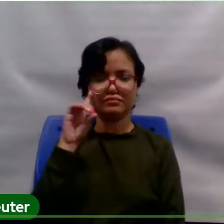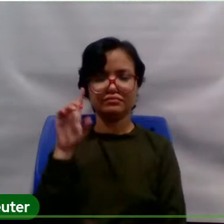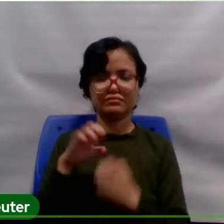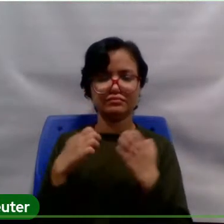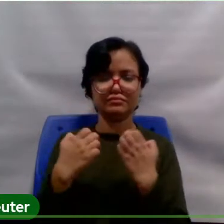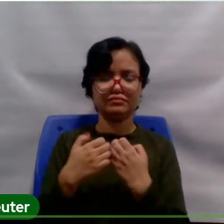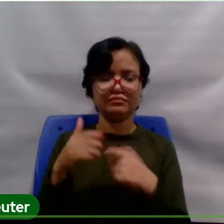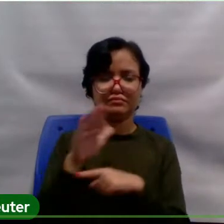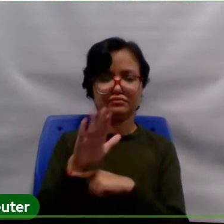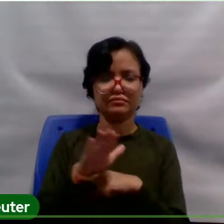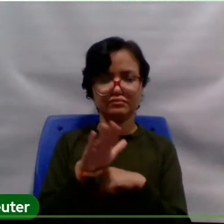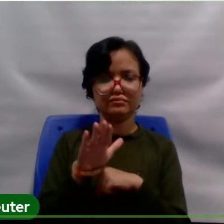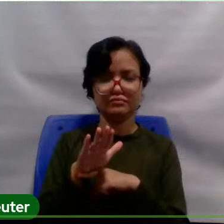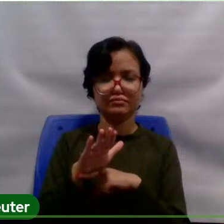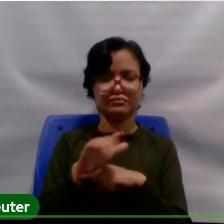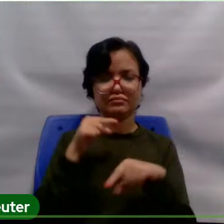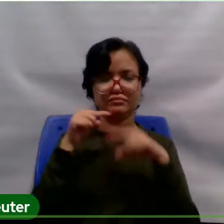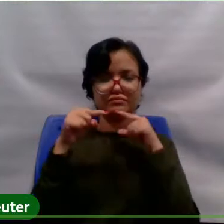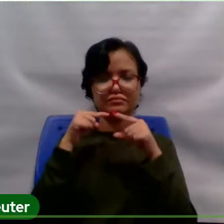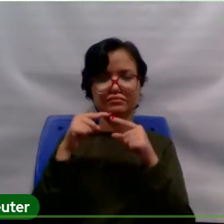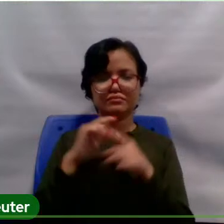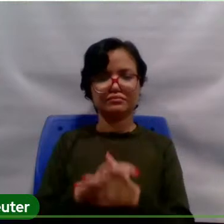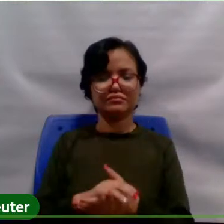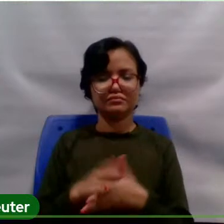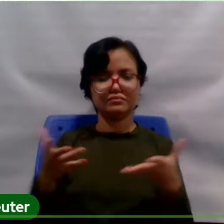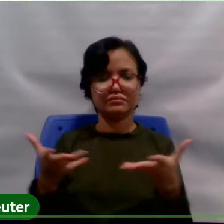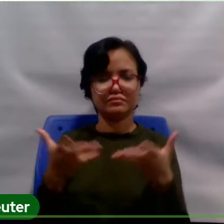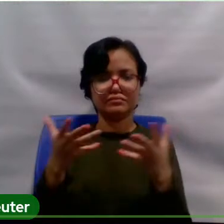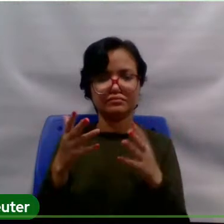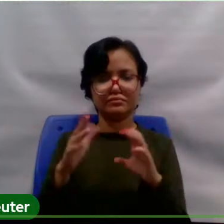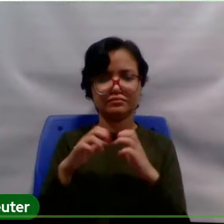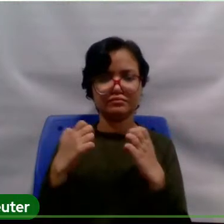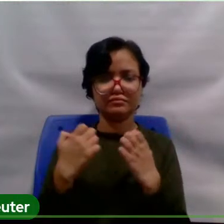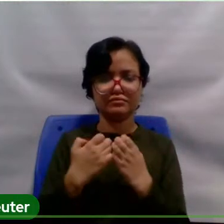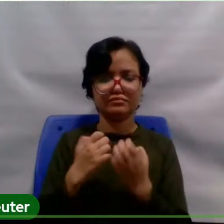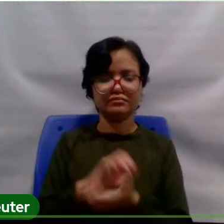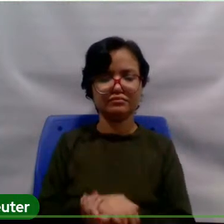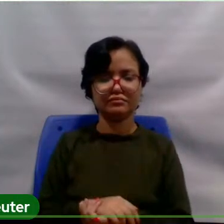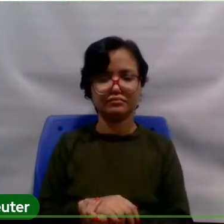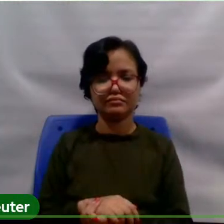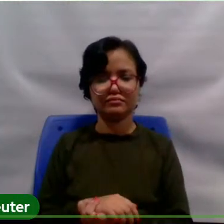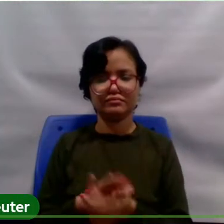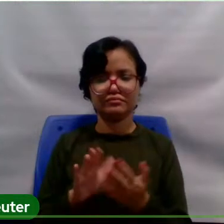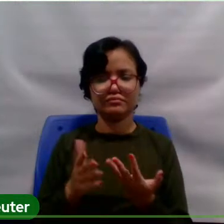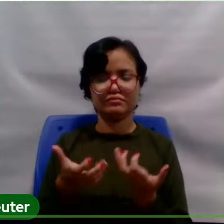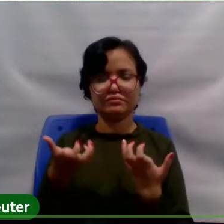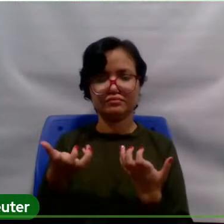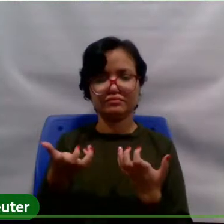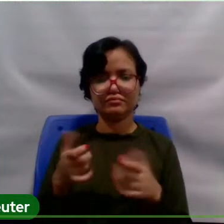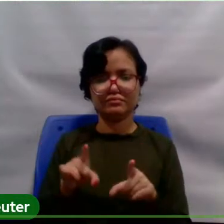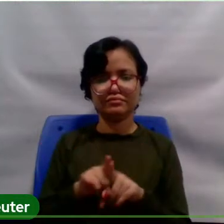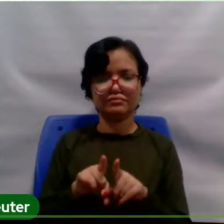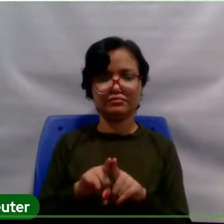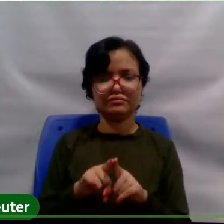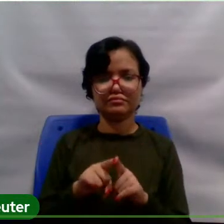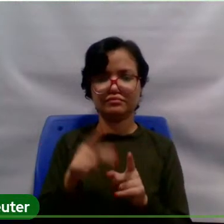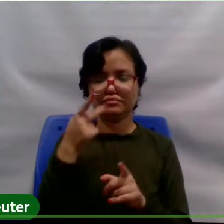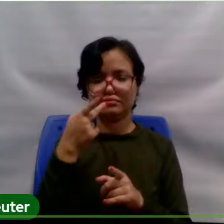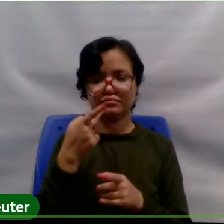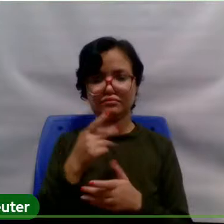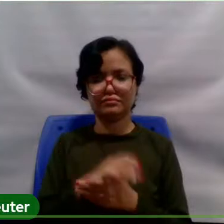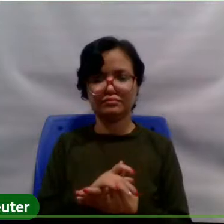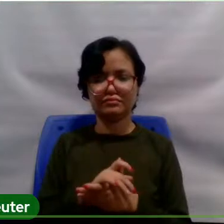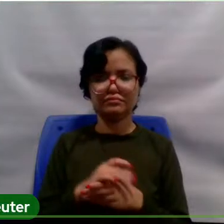discussões e enriquecerão certamente o nosso evento. Por fim, eu gostaria de destacar o grande